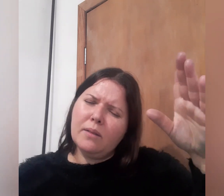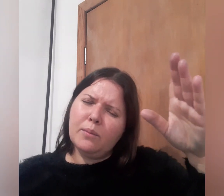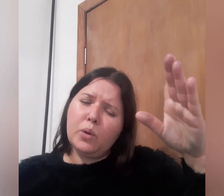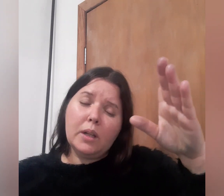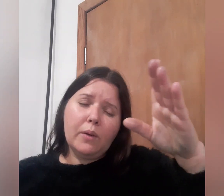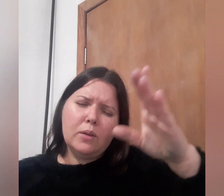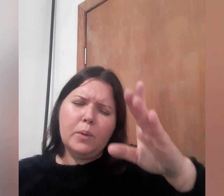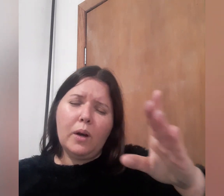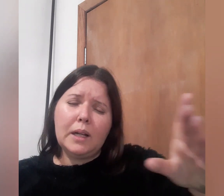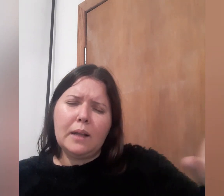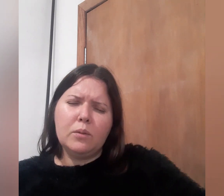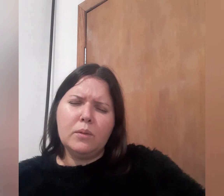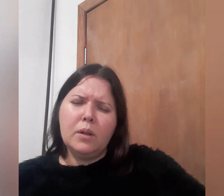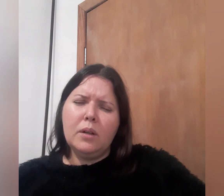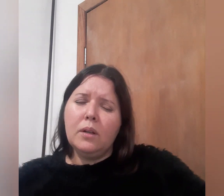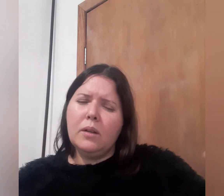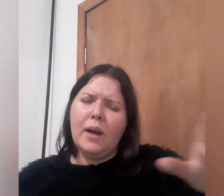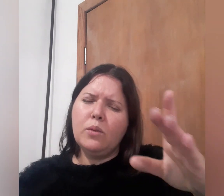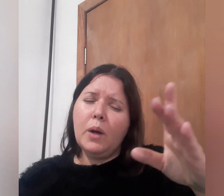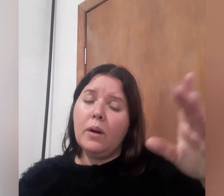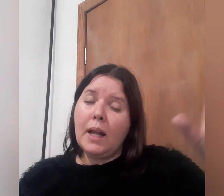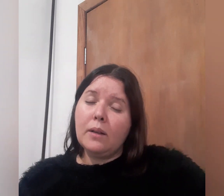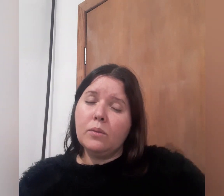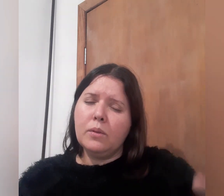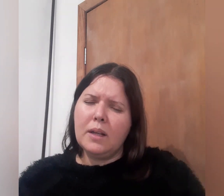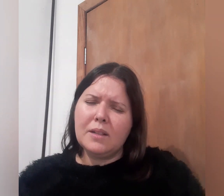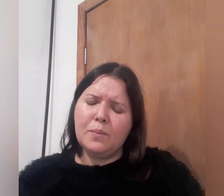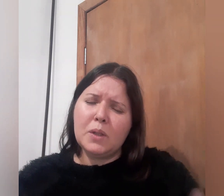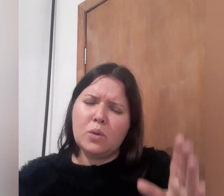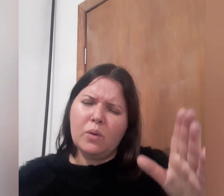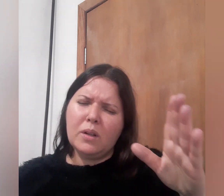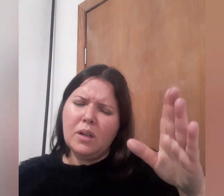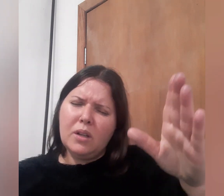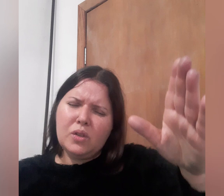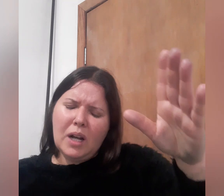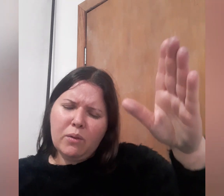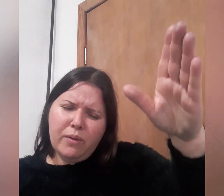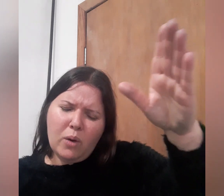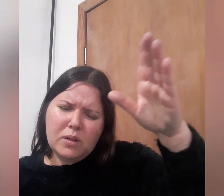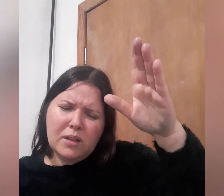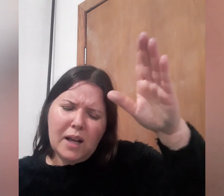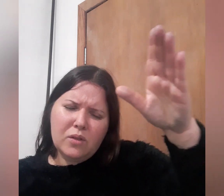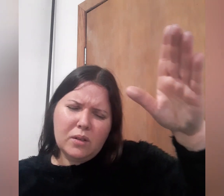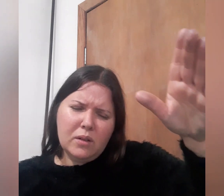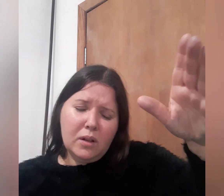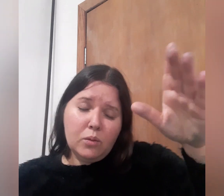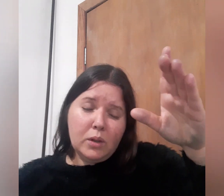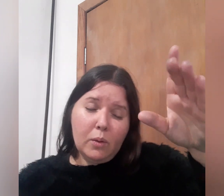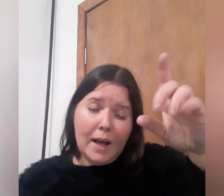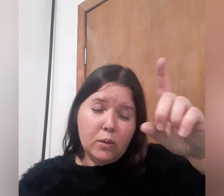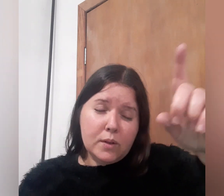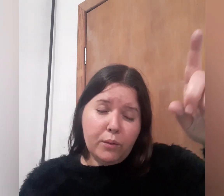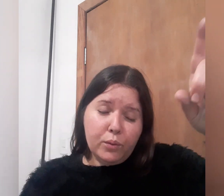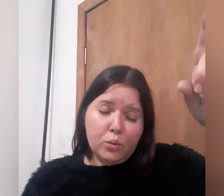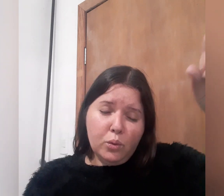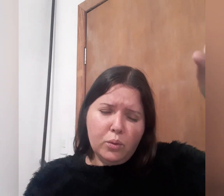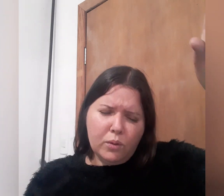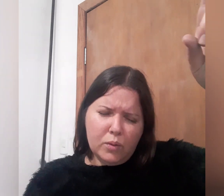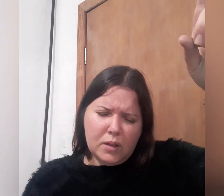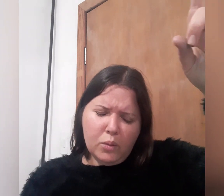porque não é do meu agrado, não é do meu agrado. Essa pessoa está com falsidade do Teu lado, é o Seu futuro, é o Seu